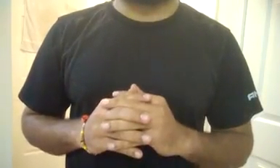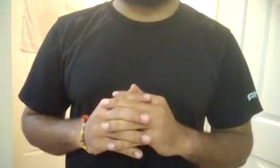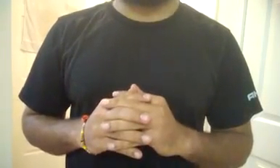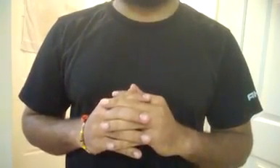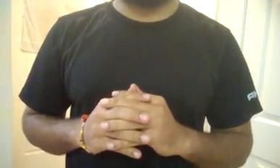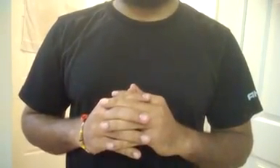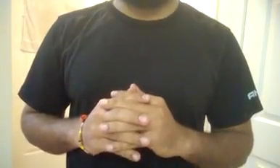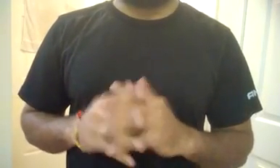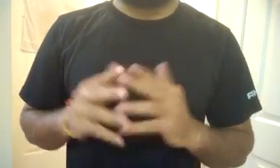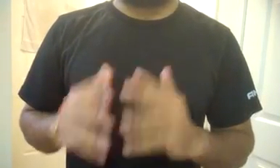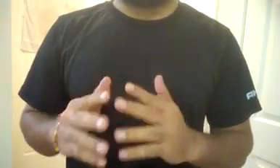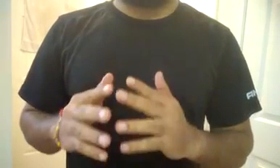जाता है, और